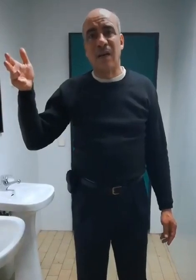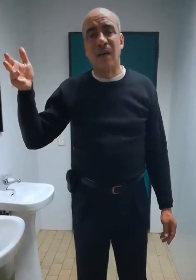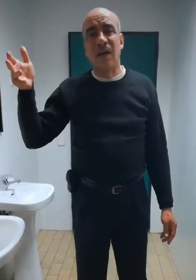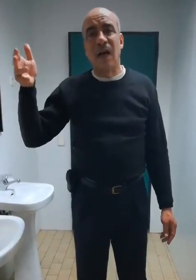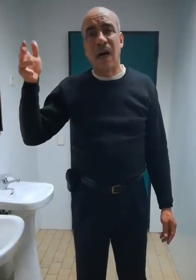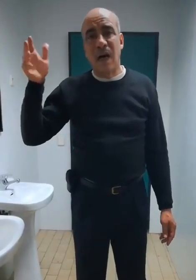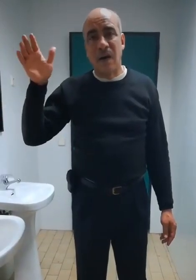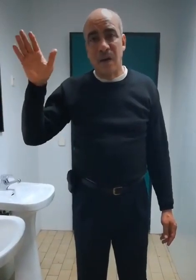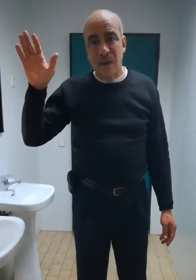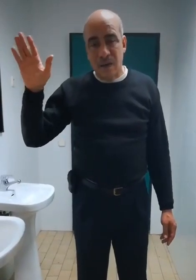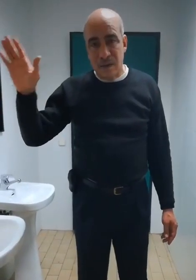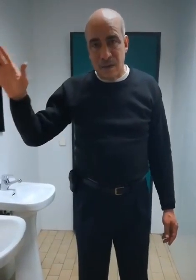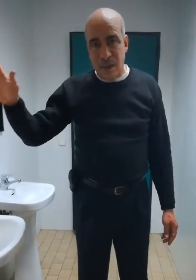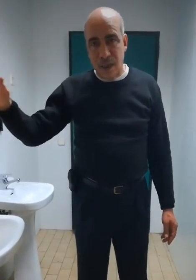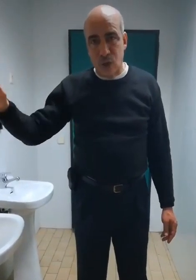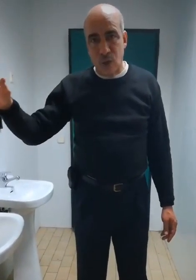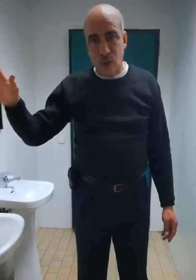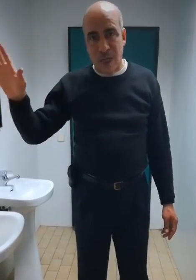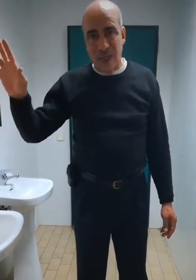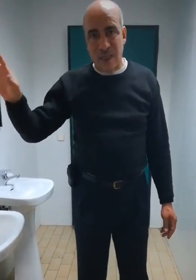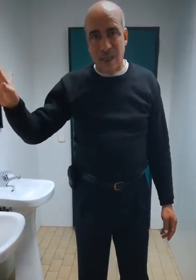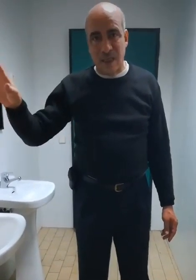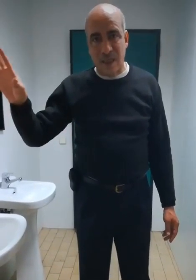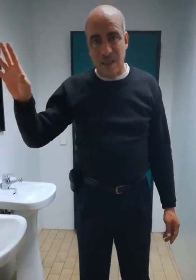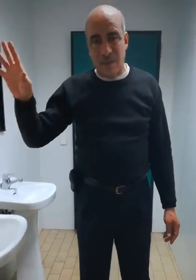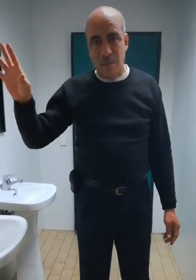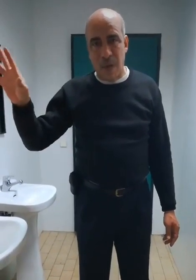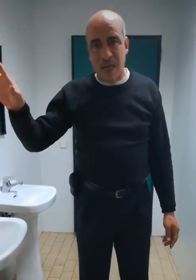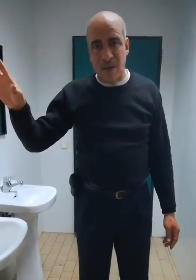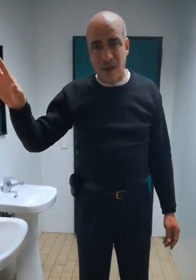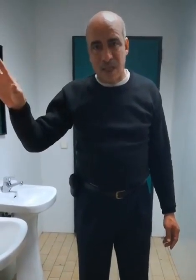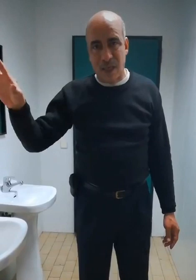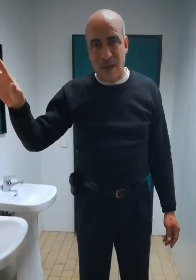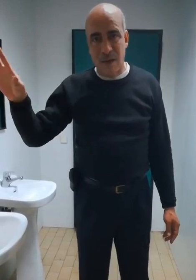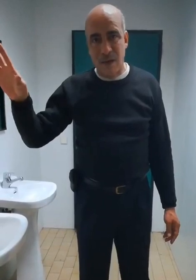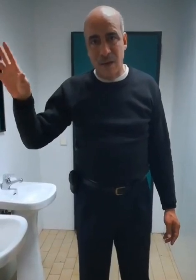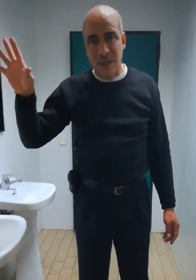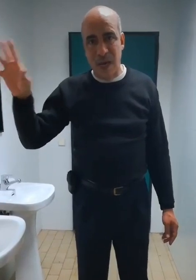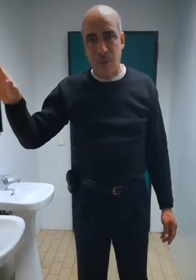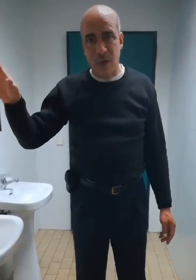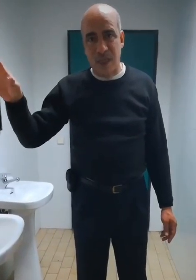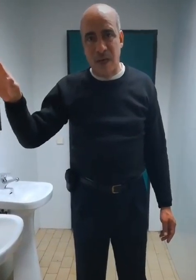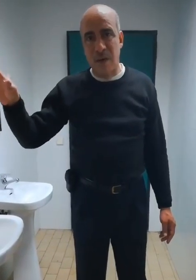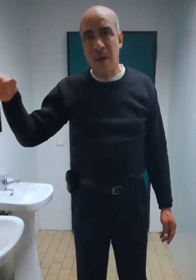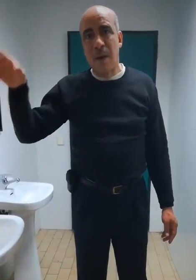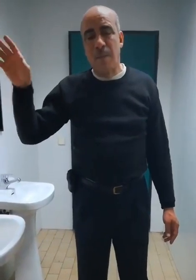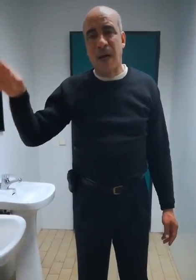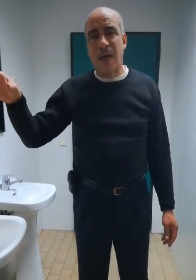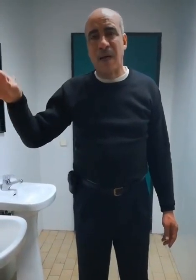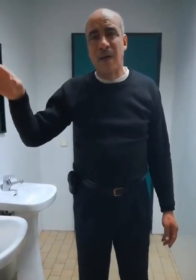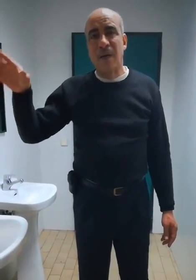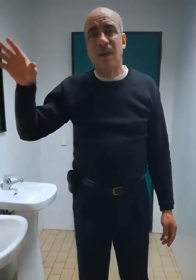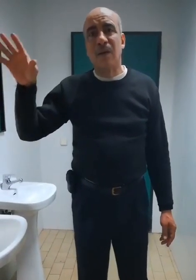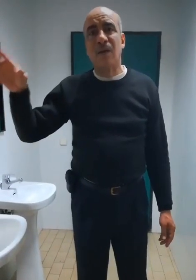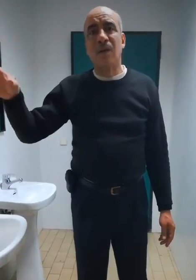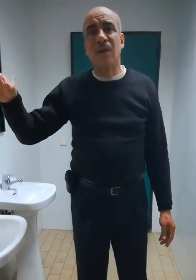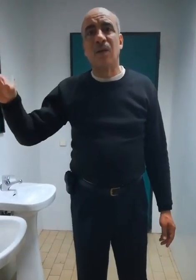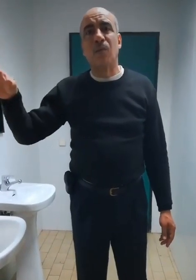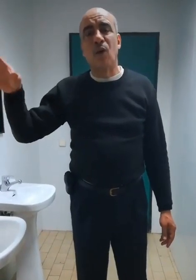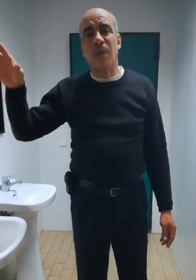a fait une stratégie maquiavélique, diabôlique, pour me